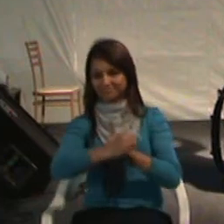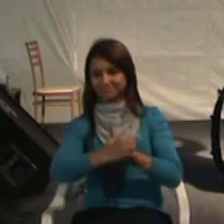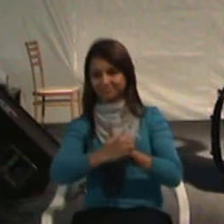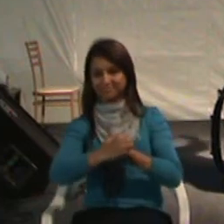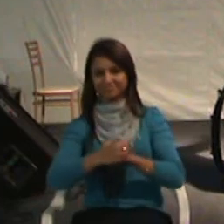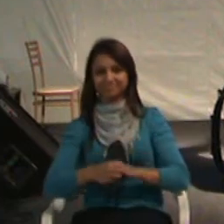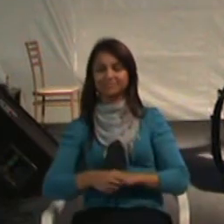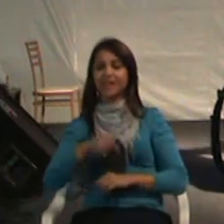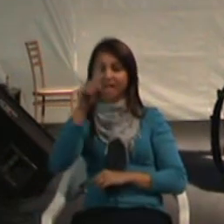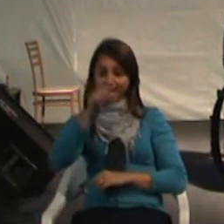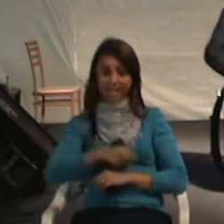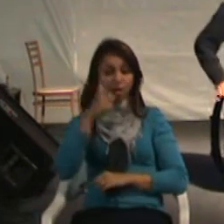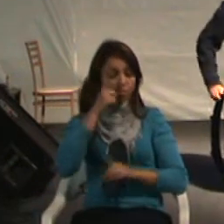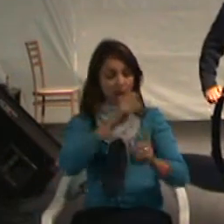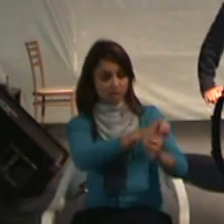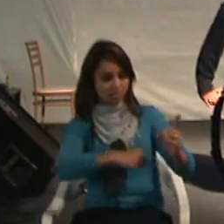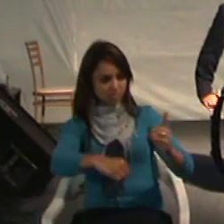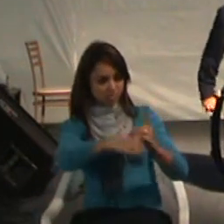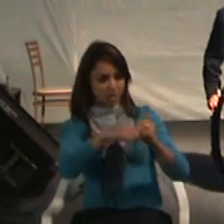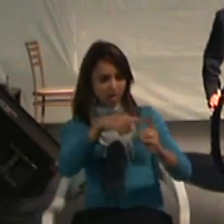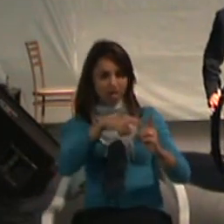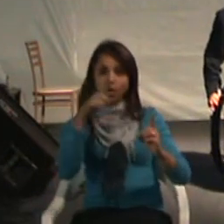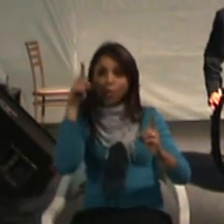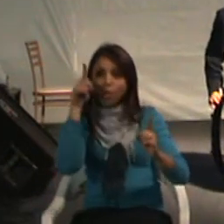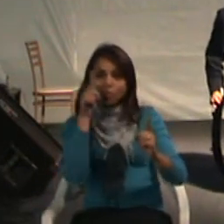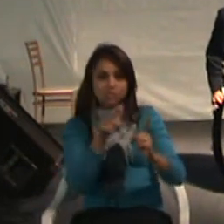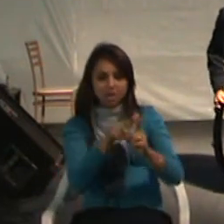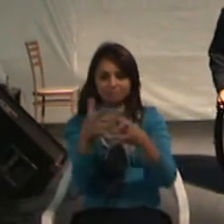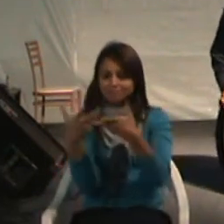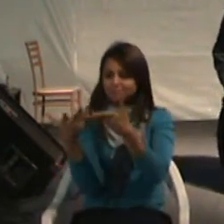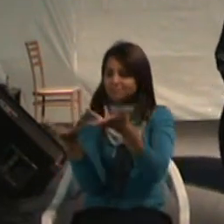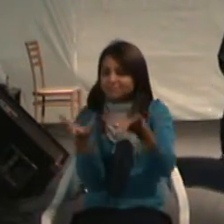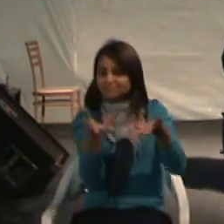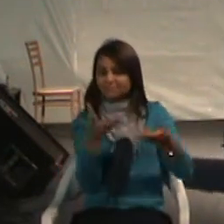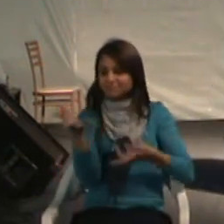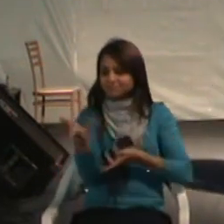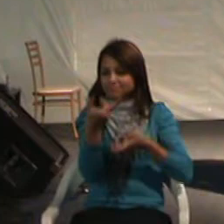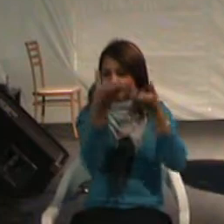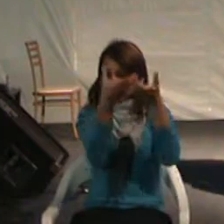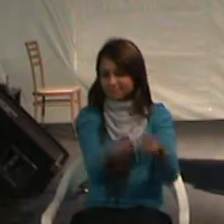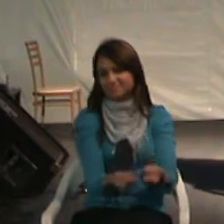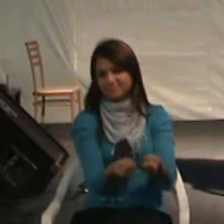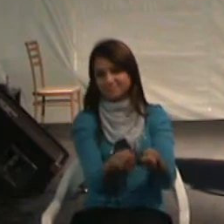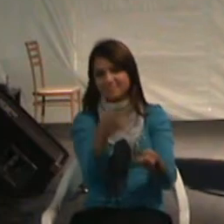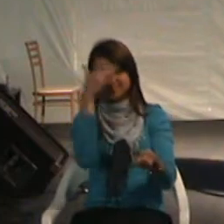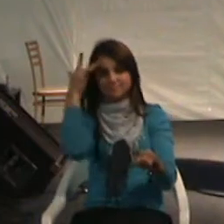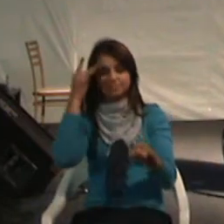tornar a sociedade a fim de acolher as pessoas. Ok.